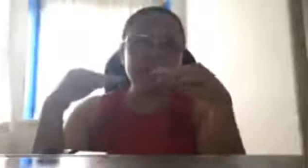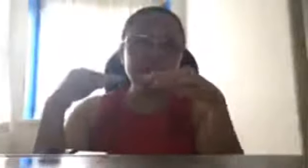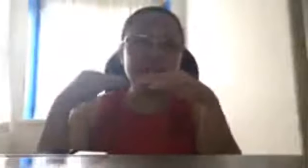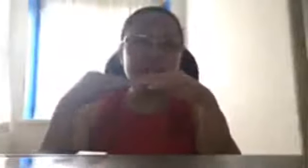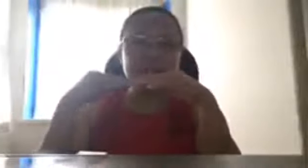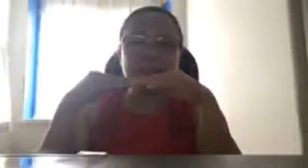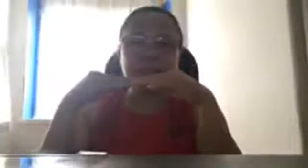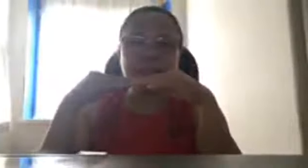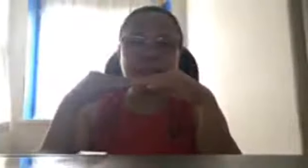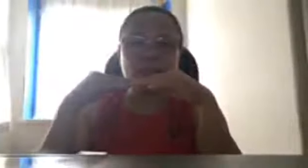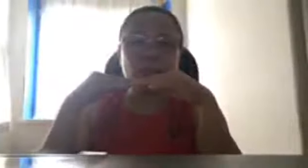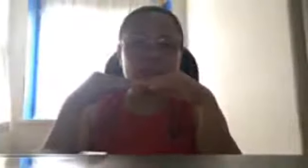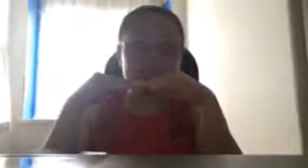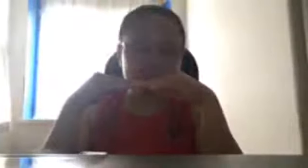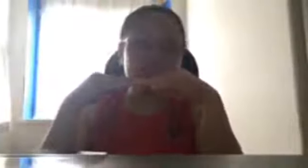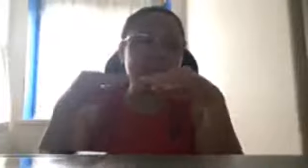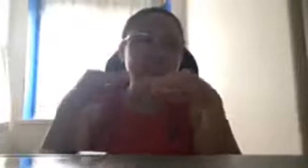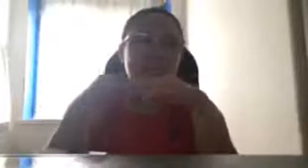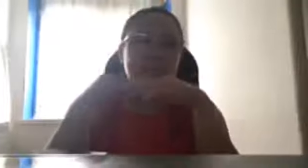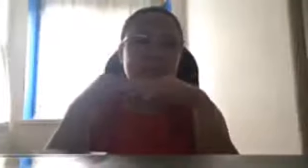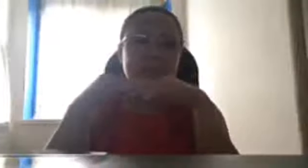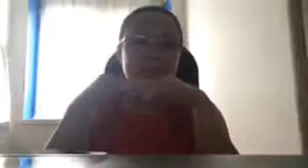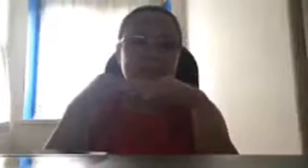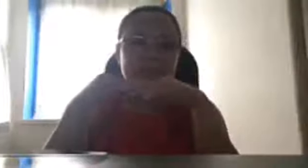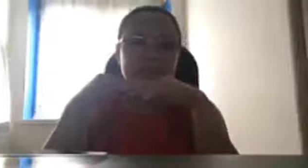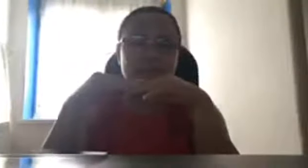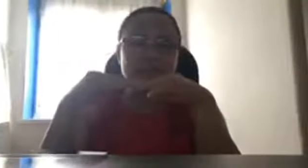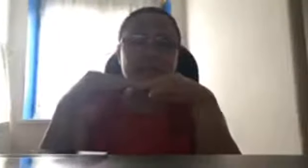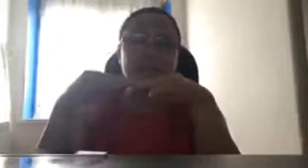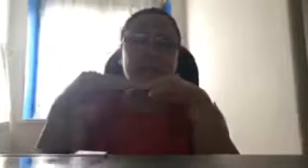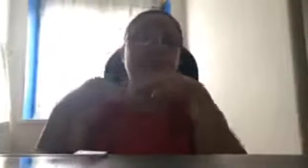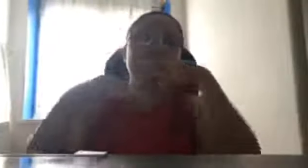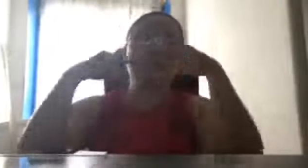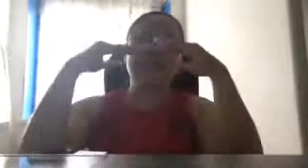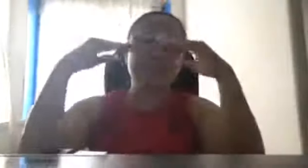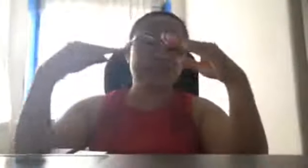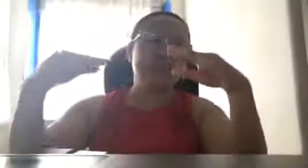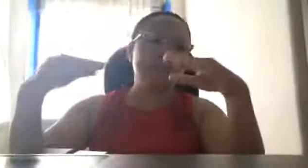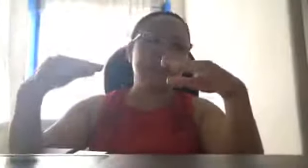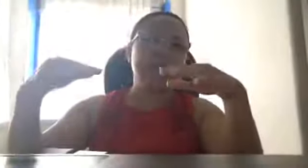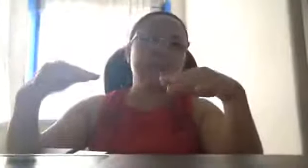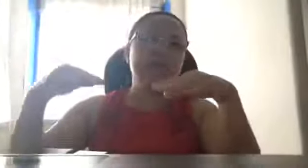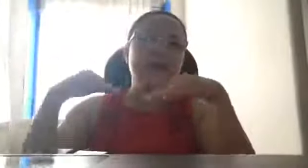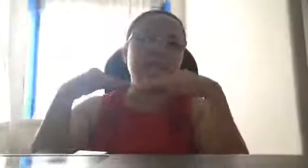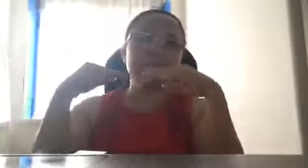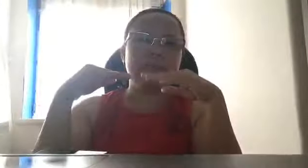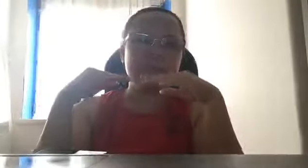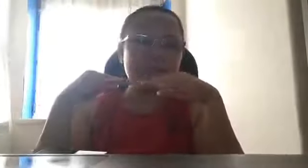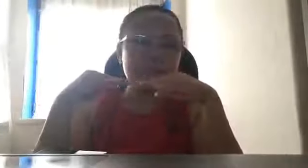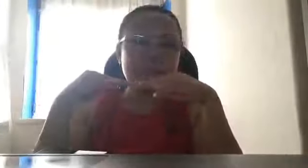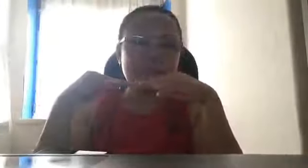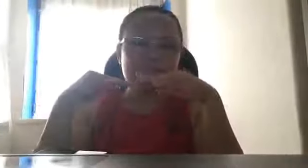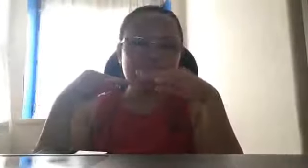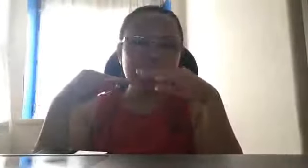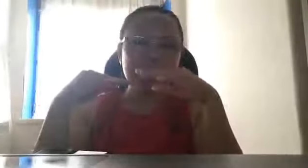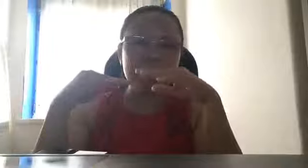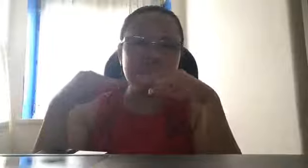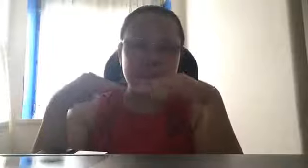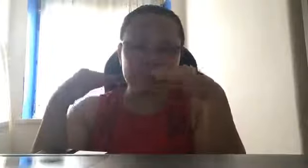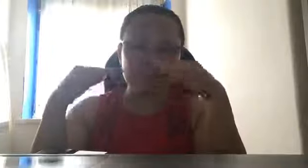eh, loans dyan sa Pilipinas, lahat ng aming ipinaglalaban para sa